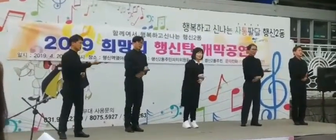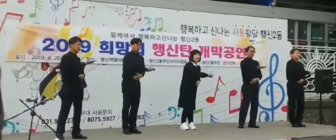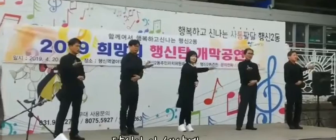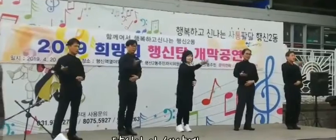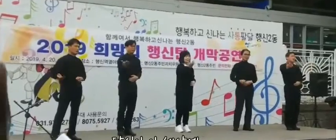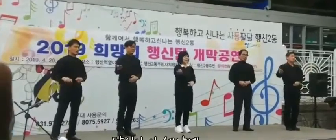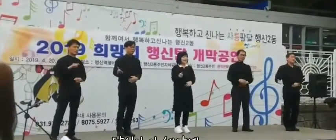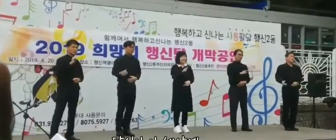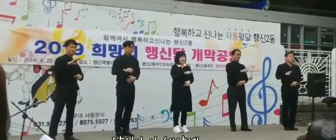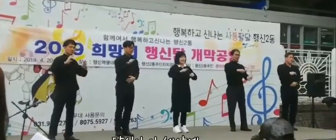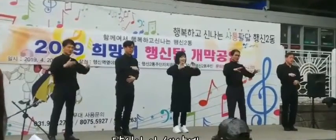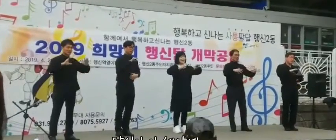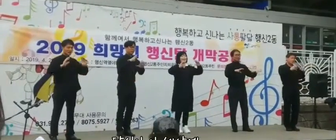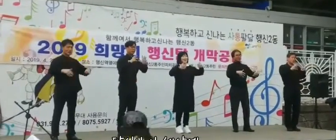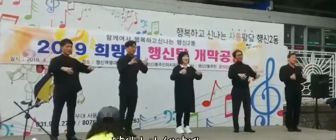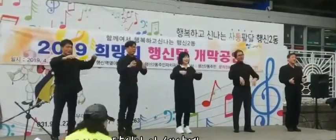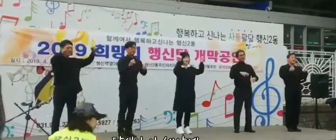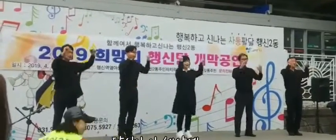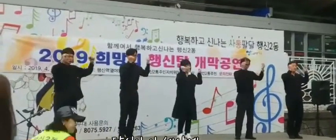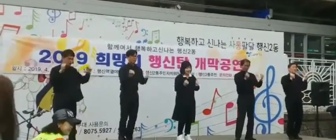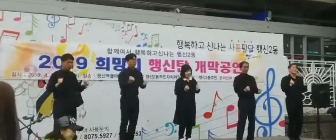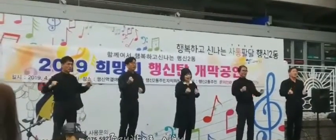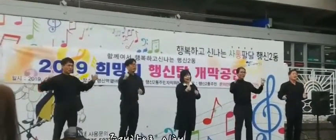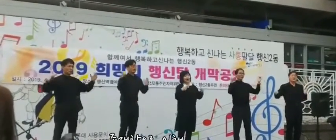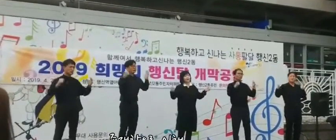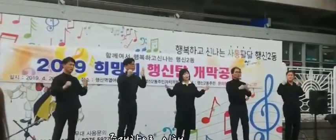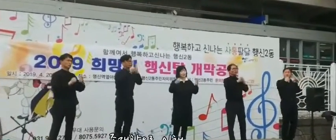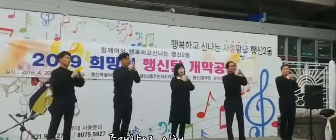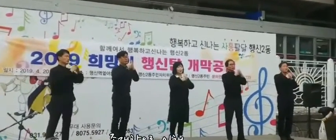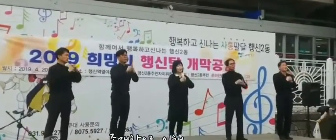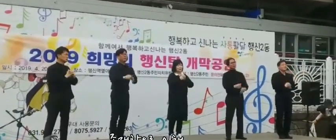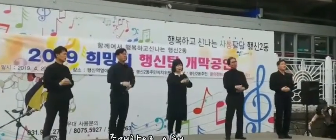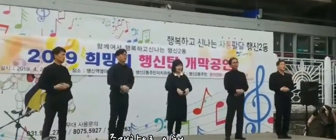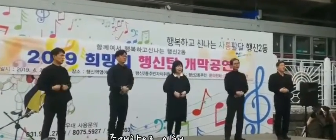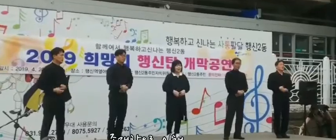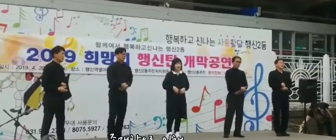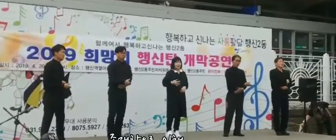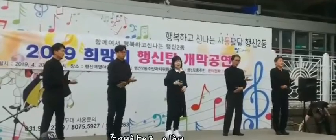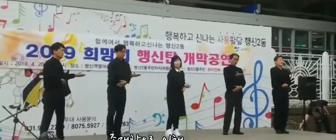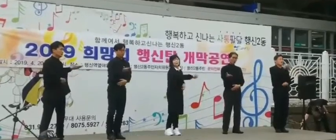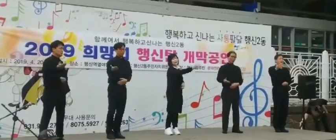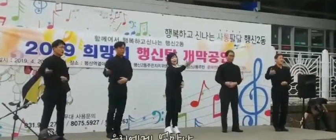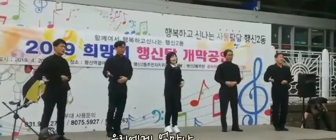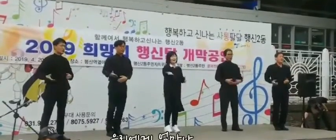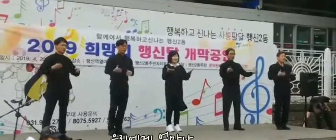당신이 이 세상의 존재함으로 인해 우리에겐